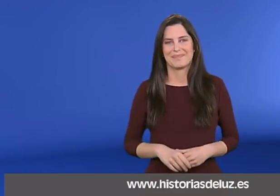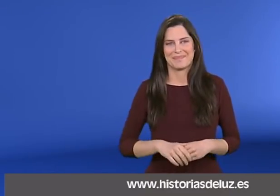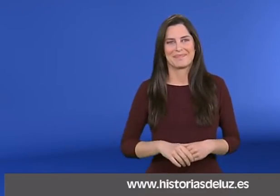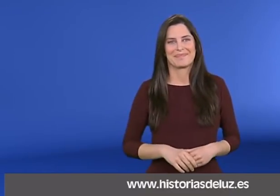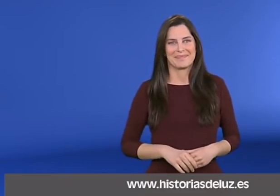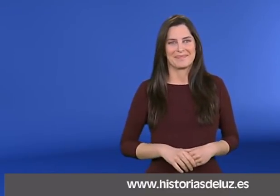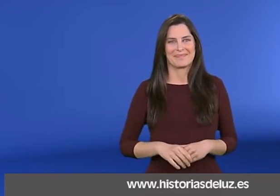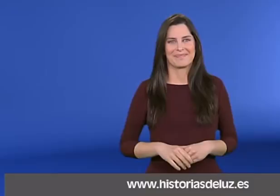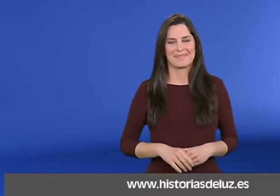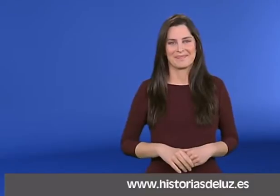.es.